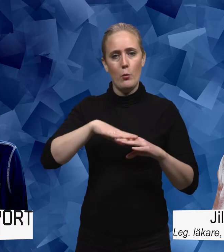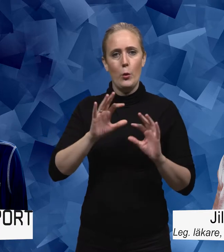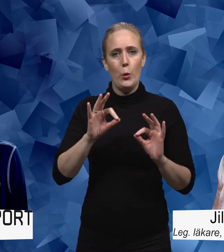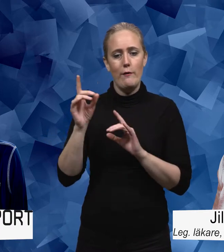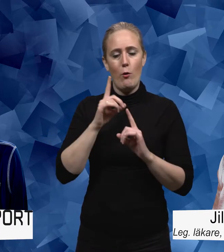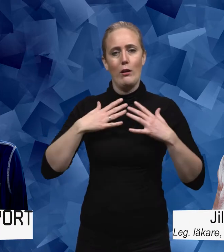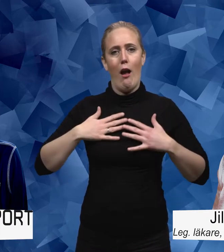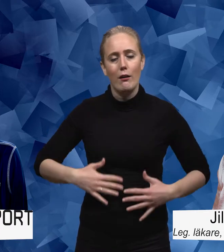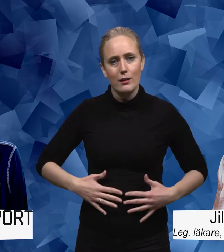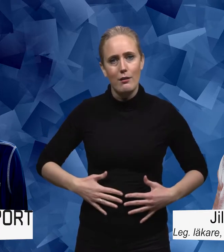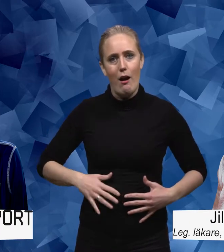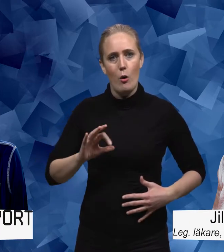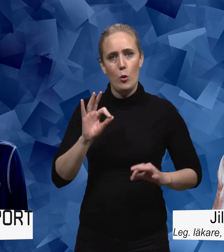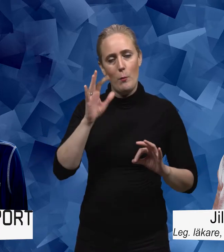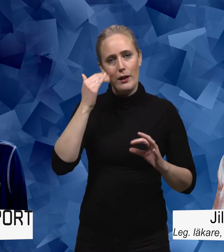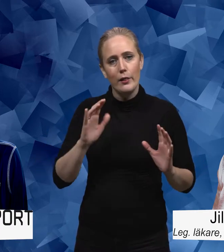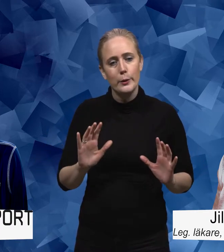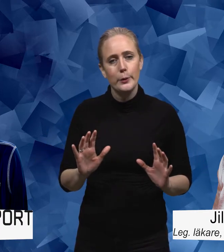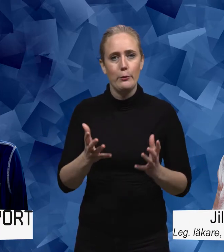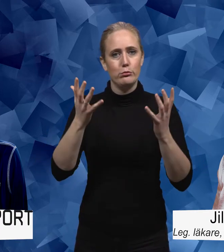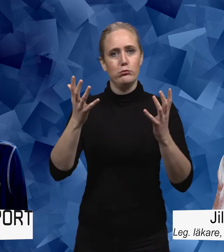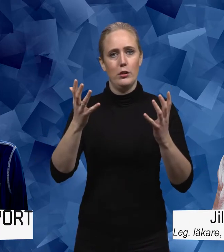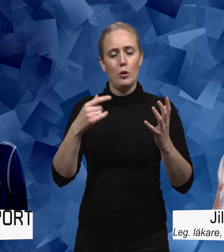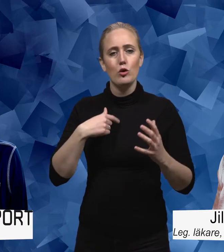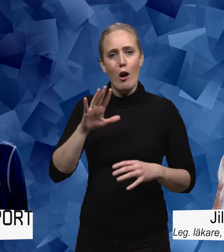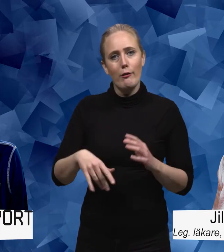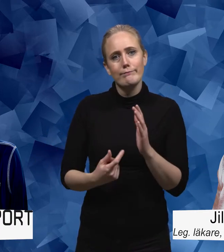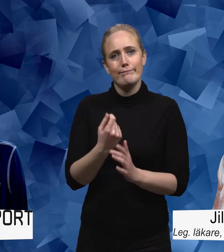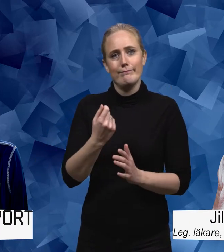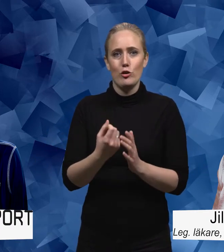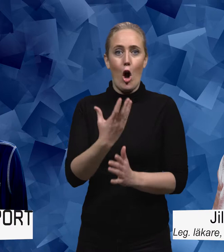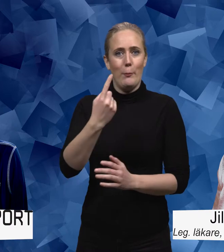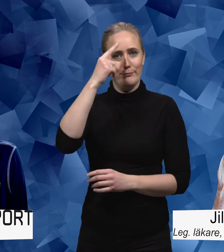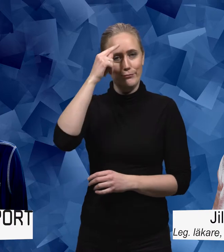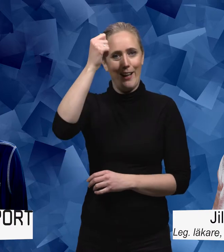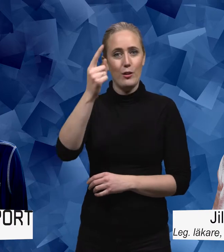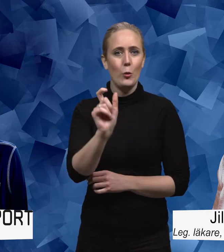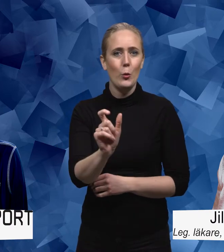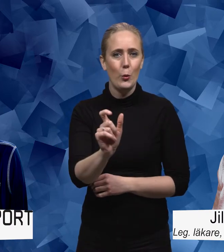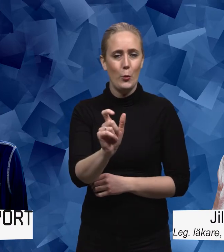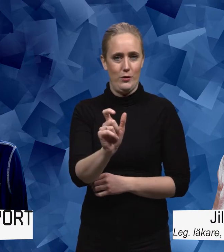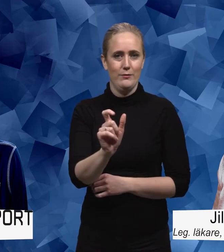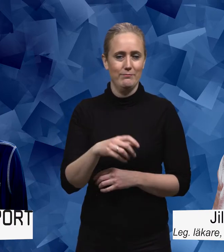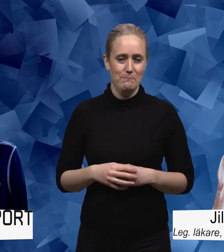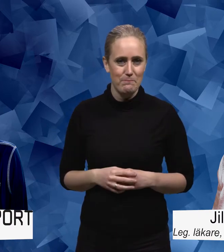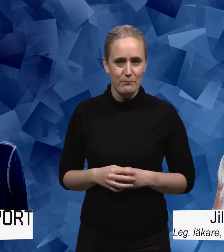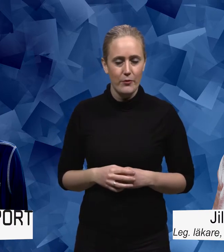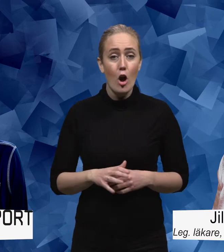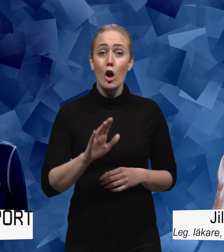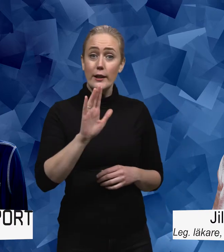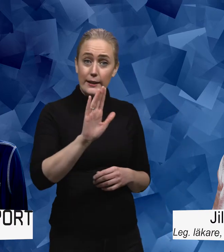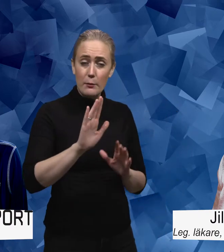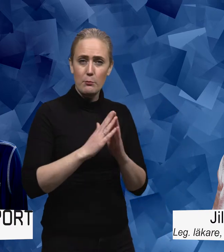man kan öka den. Så jag har kort och gott uppfunnit ett ord som jag tycker passar bra för de olika saker jag gör tillsammans. Din